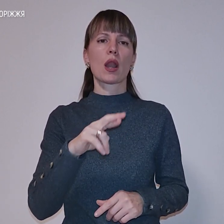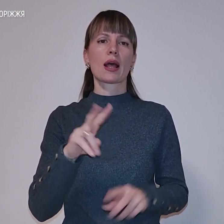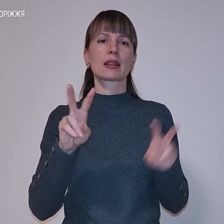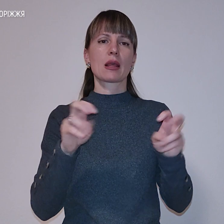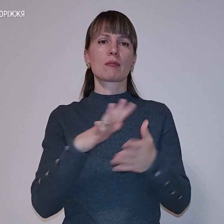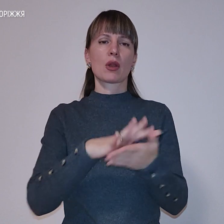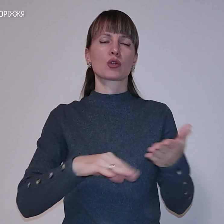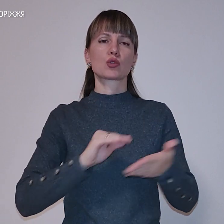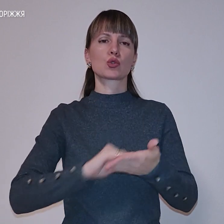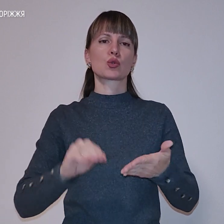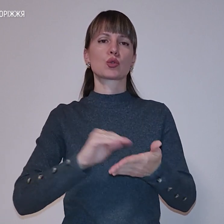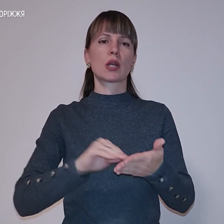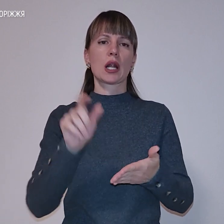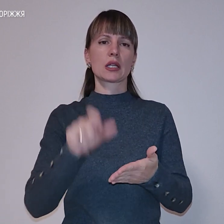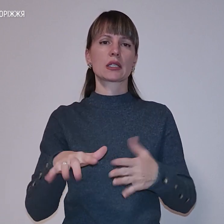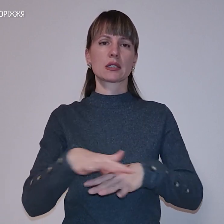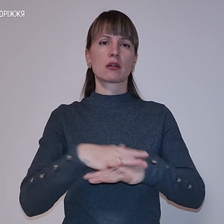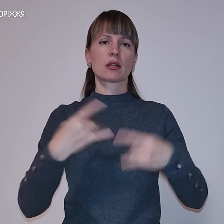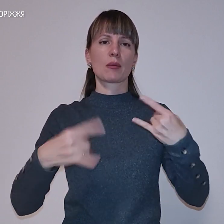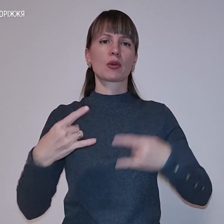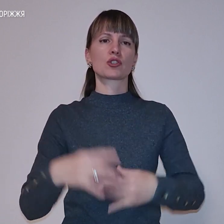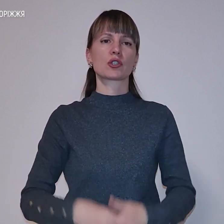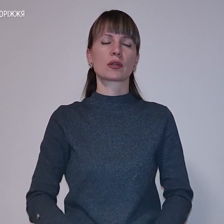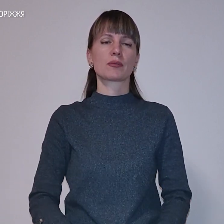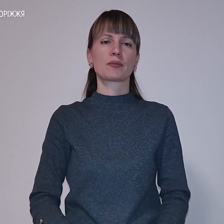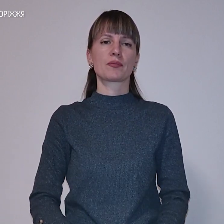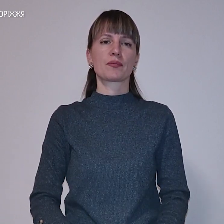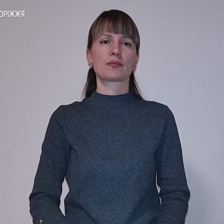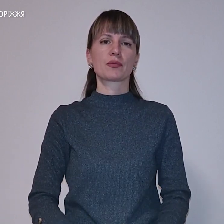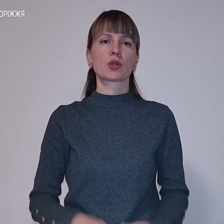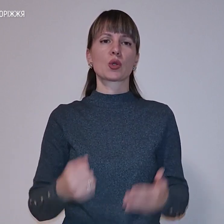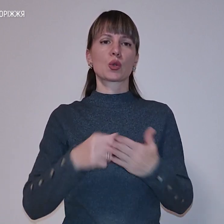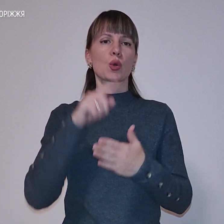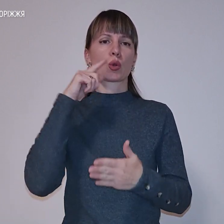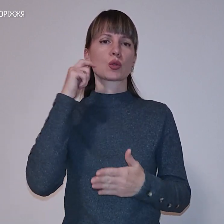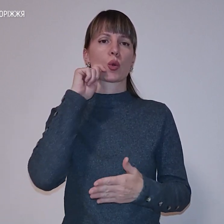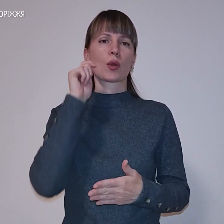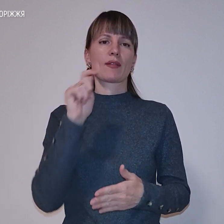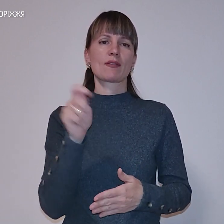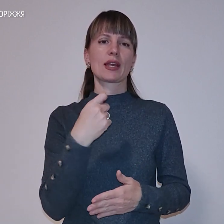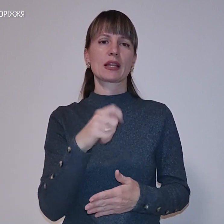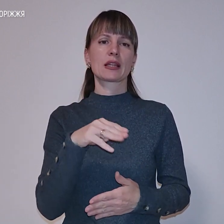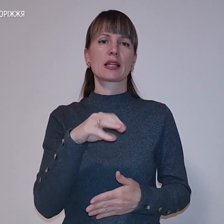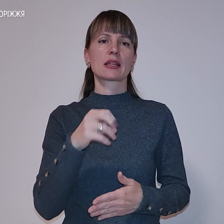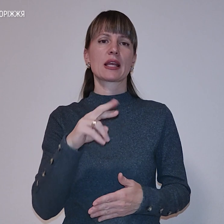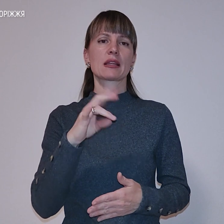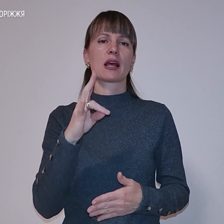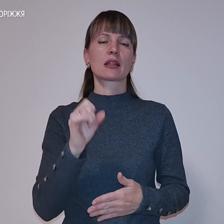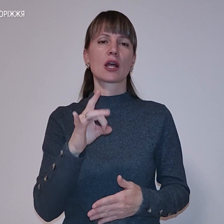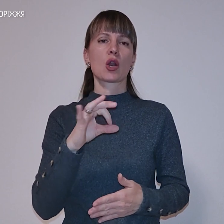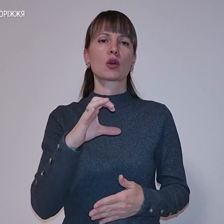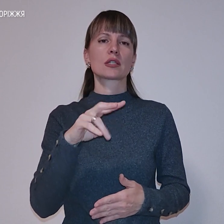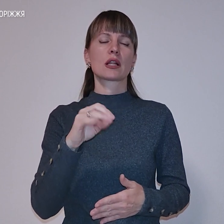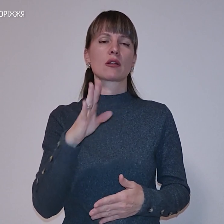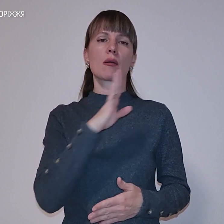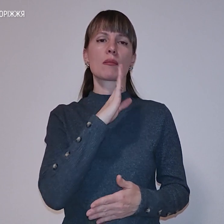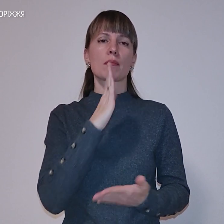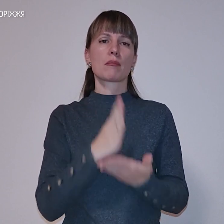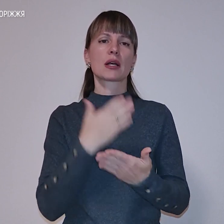кореспонденти Суспільного. До російсько-української війни Тетяна Аросланова мала власний бізнес з продажу